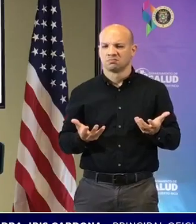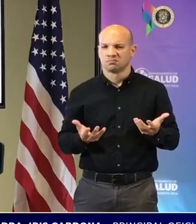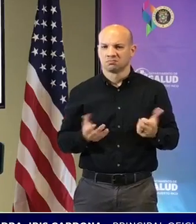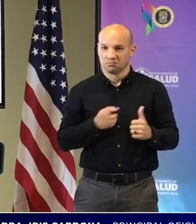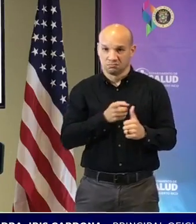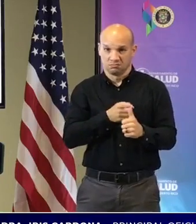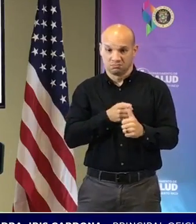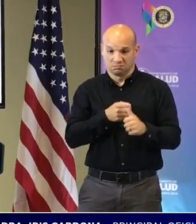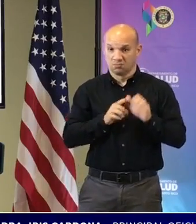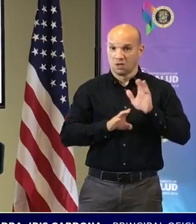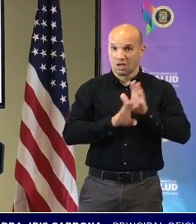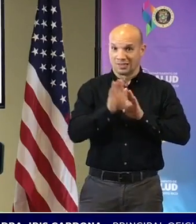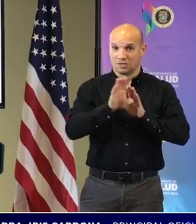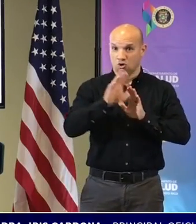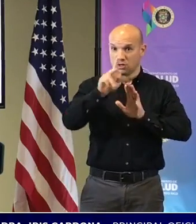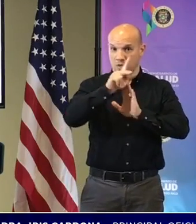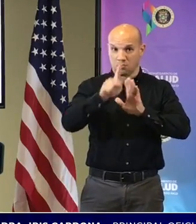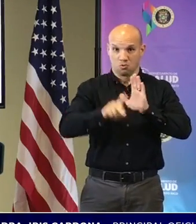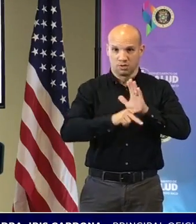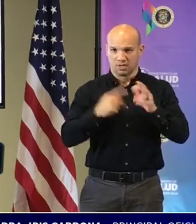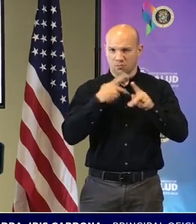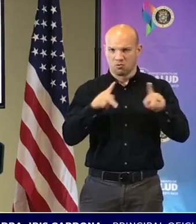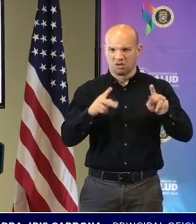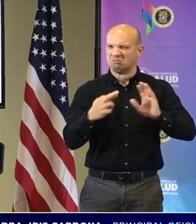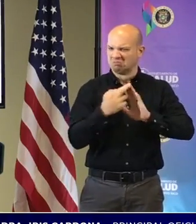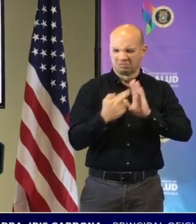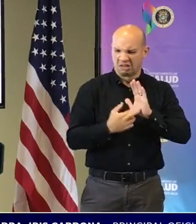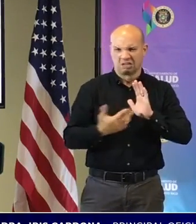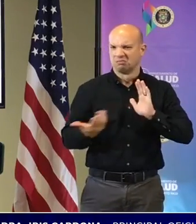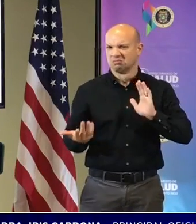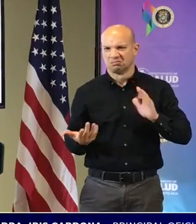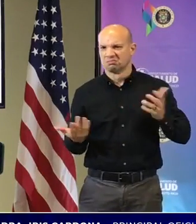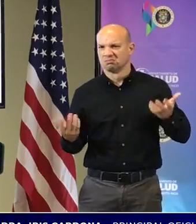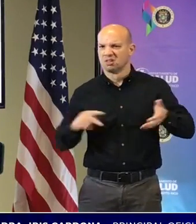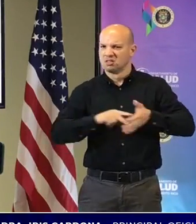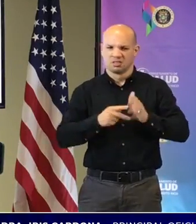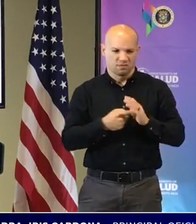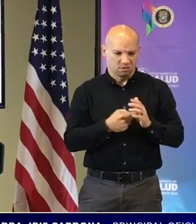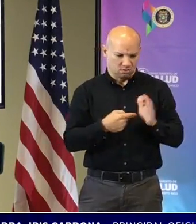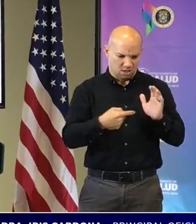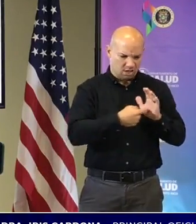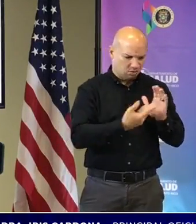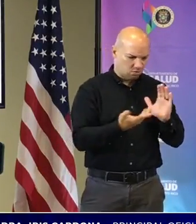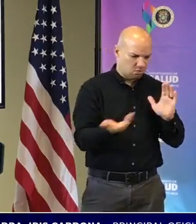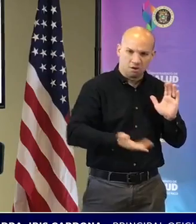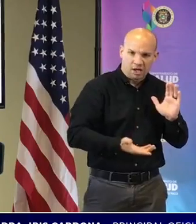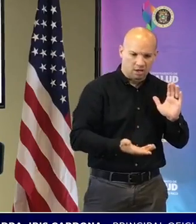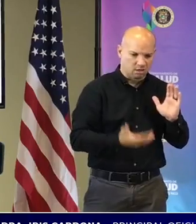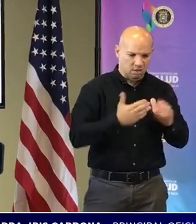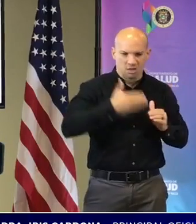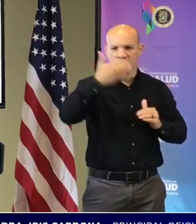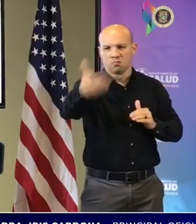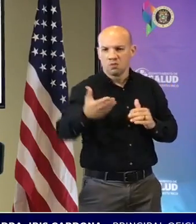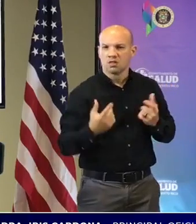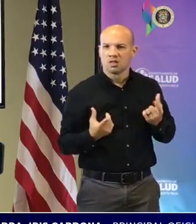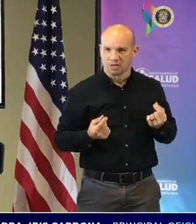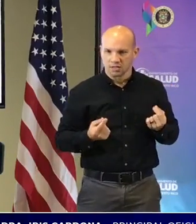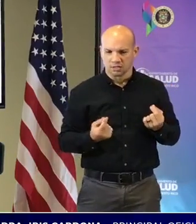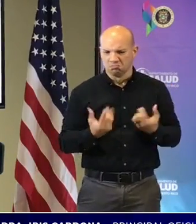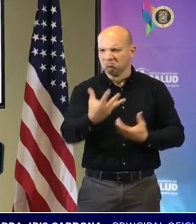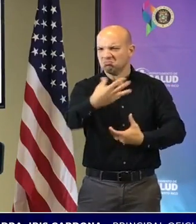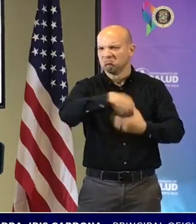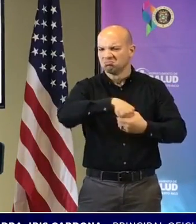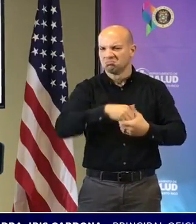uno el desarrollo de políticas públicas sobre los efectos, qué es esto, cuáles son los efectos y qué tenemos que hacer y dentro de eso